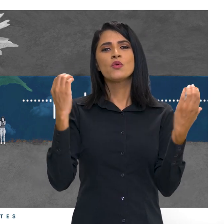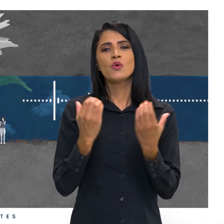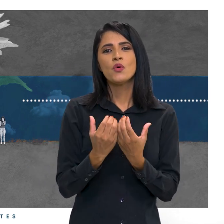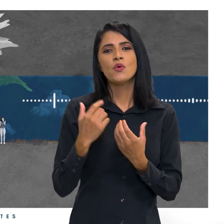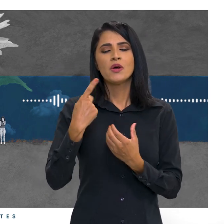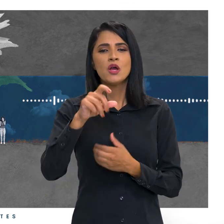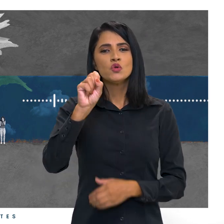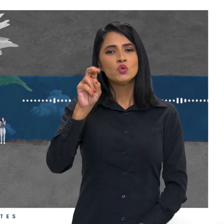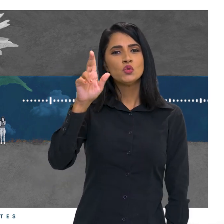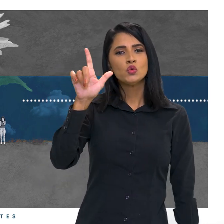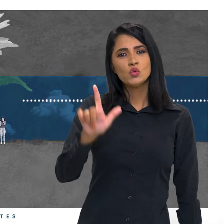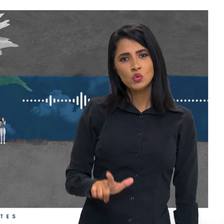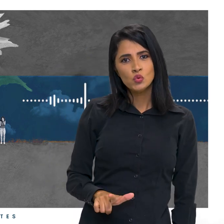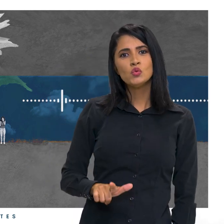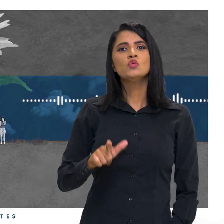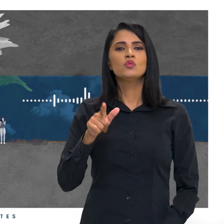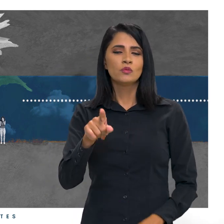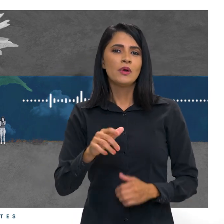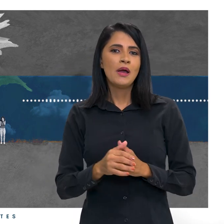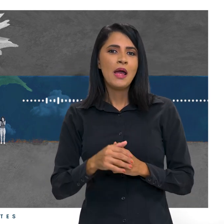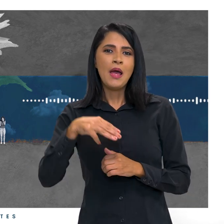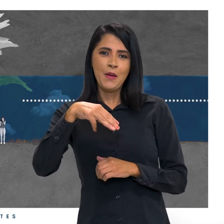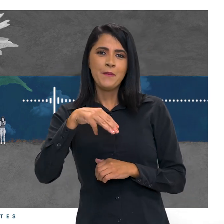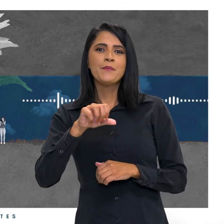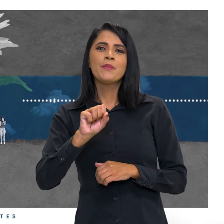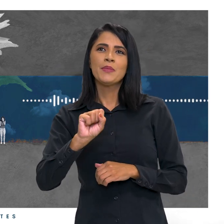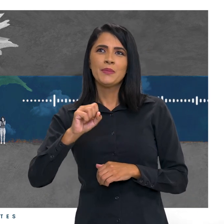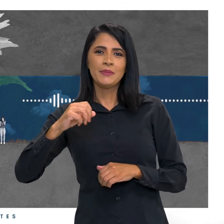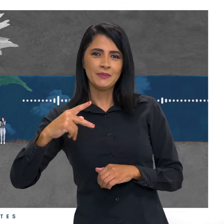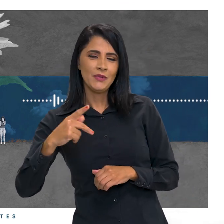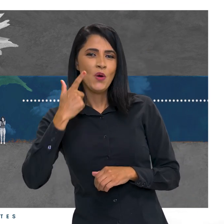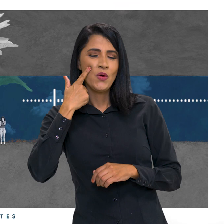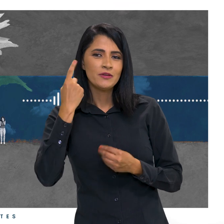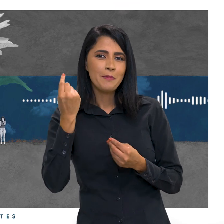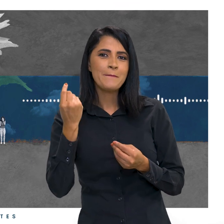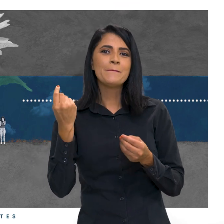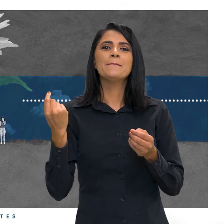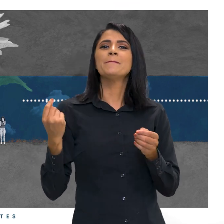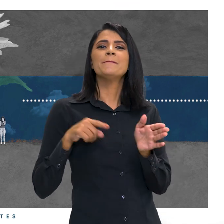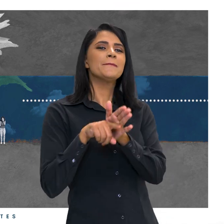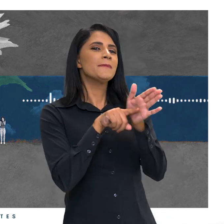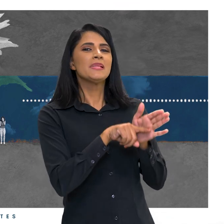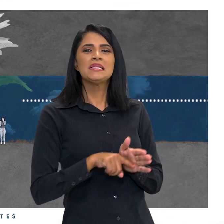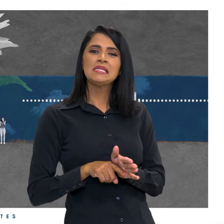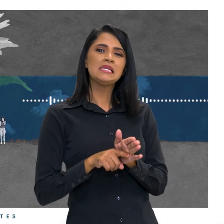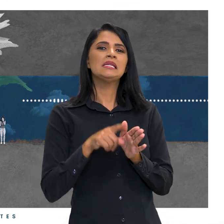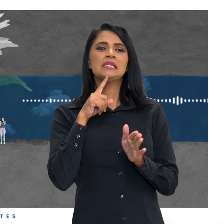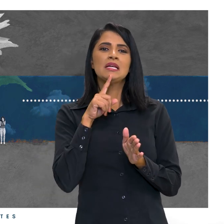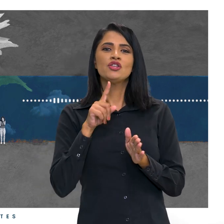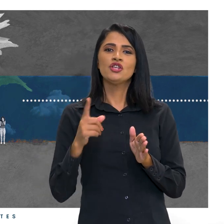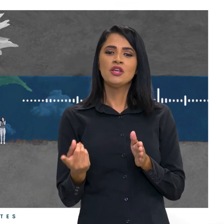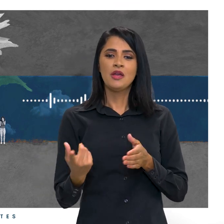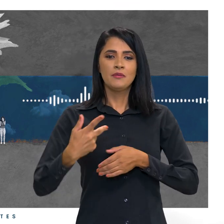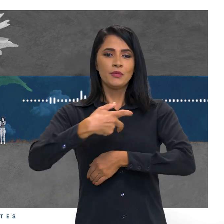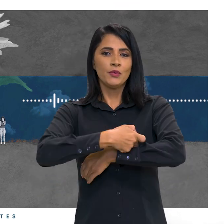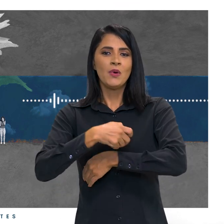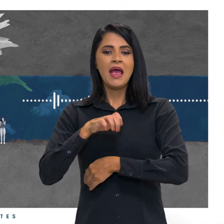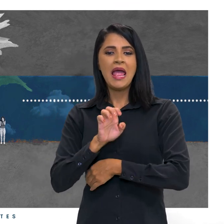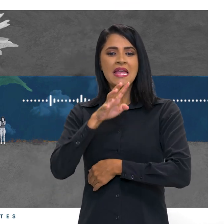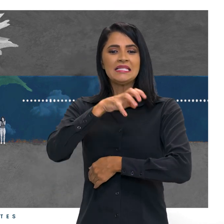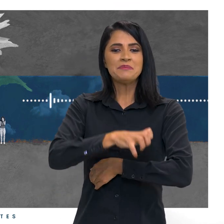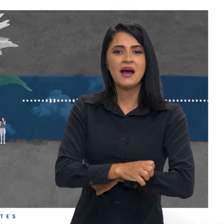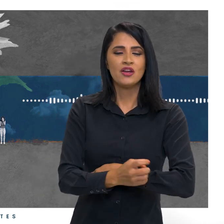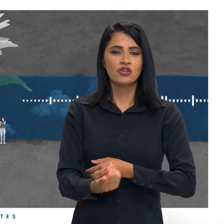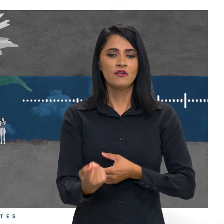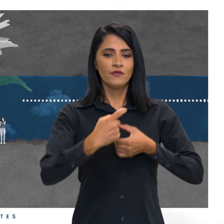sul de mucopolisacaridose, porque veio uma pesquisa para o Brasil para uma reposição enzimática. Nós fomos, participamos, eu até